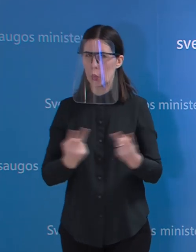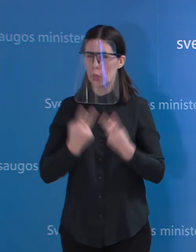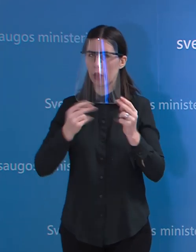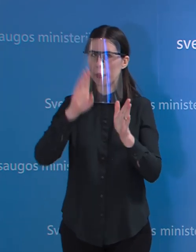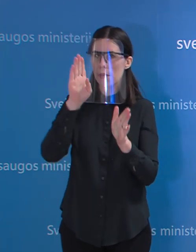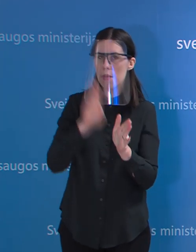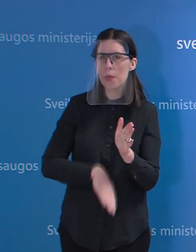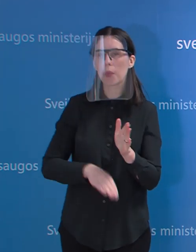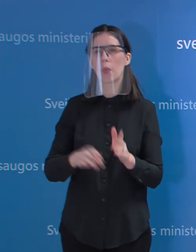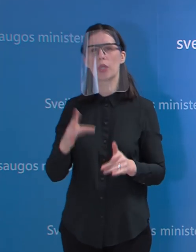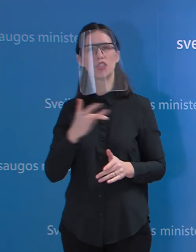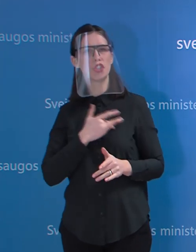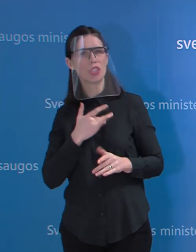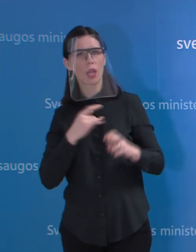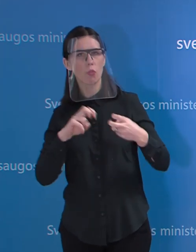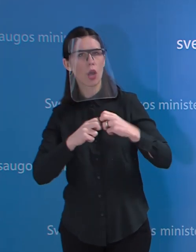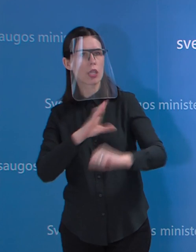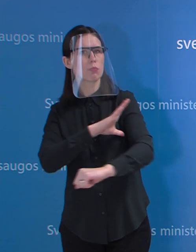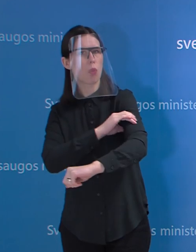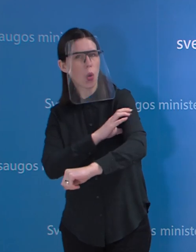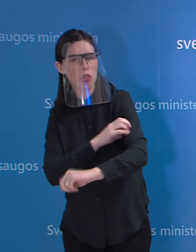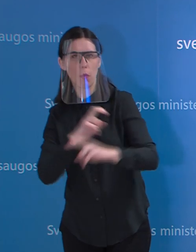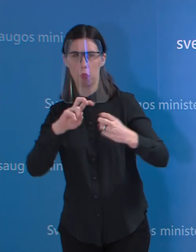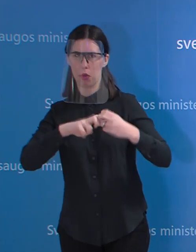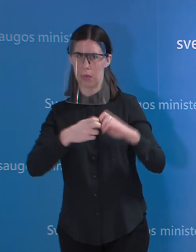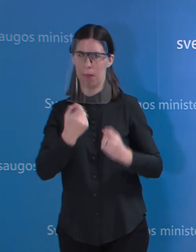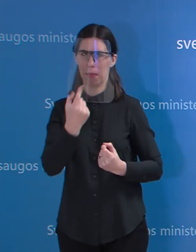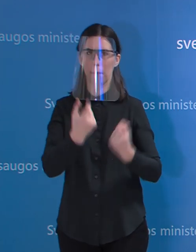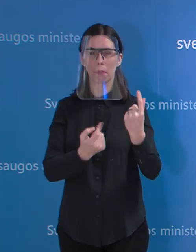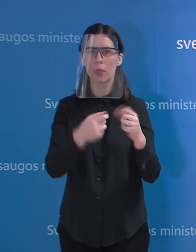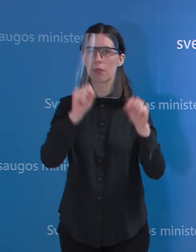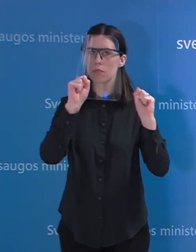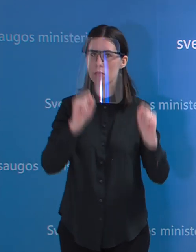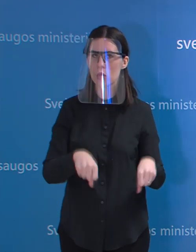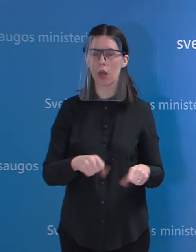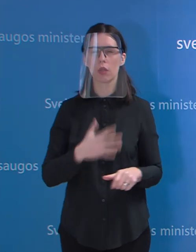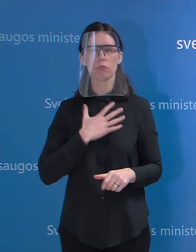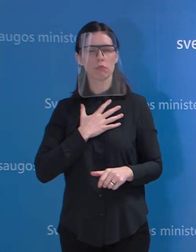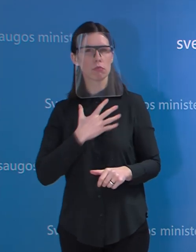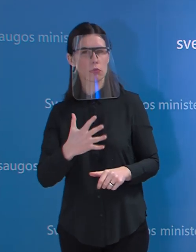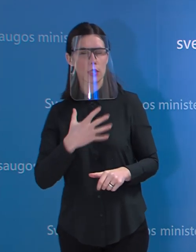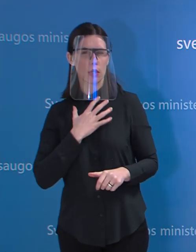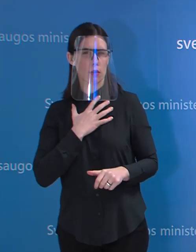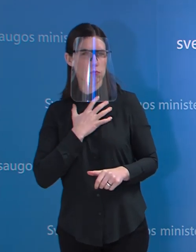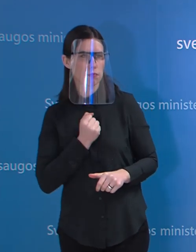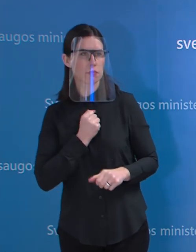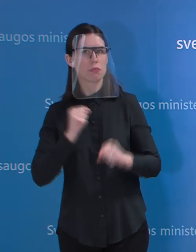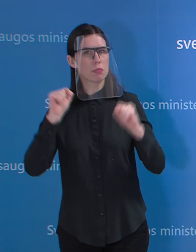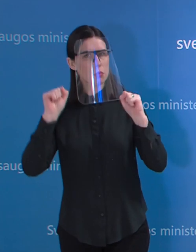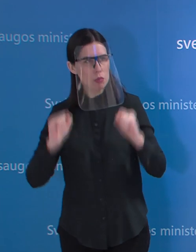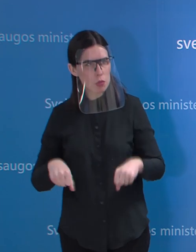kurios kitos lygos. Tai šitiem asmenim pasireišku sumios kvepavimo infekcijos požymėm,